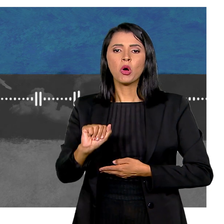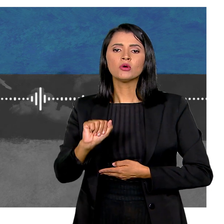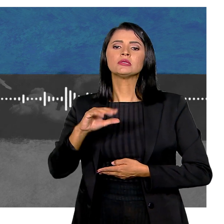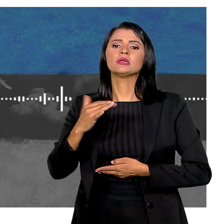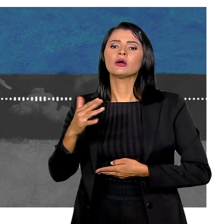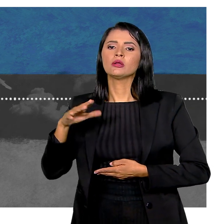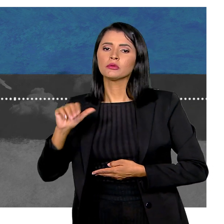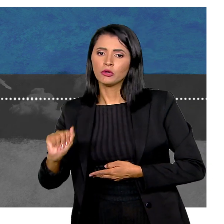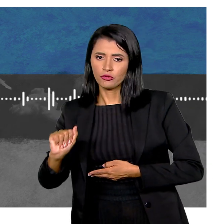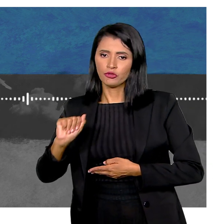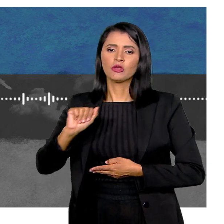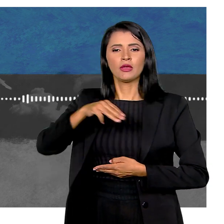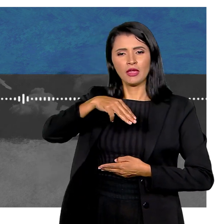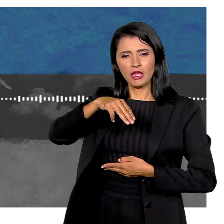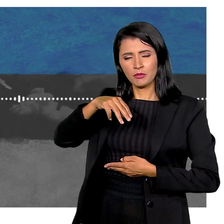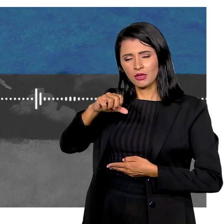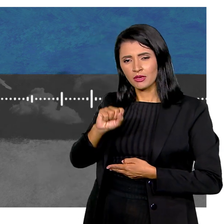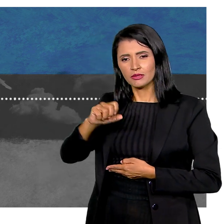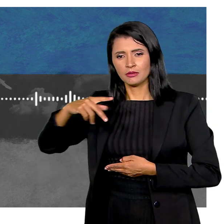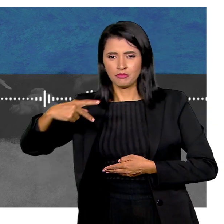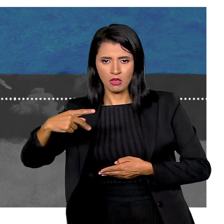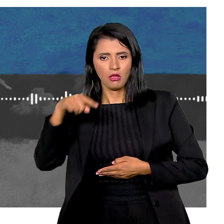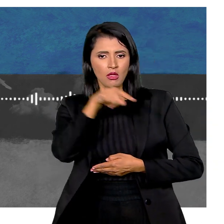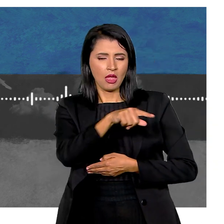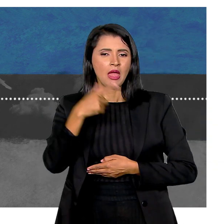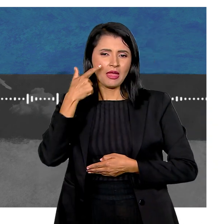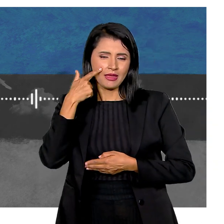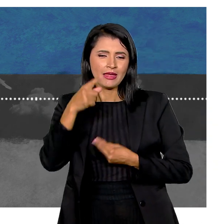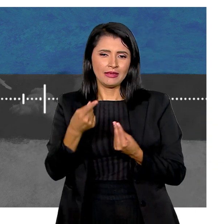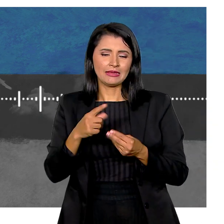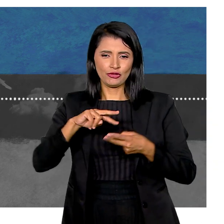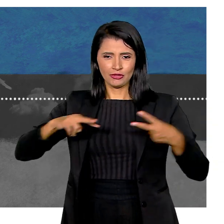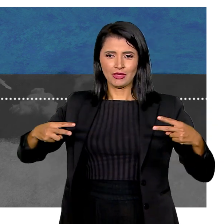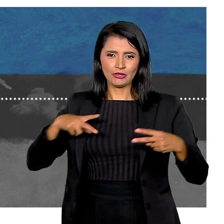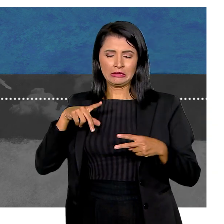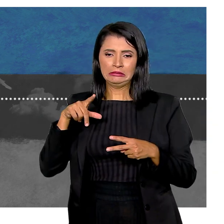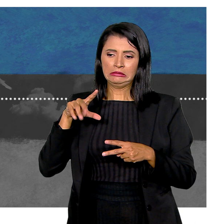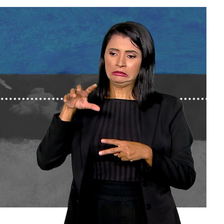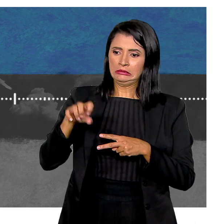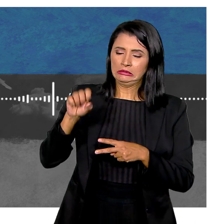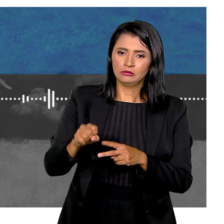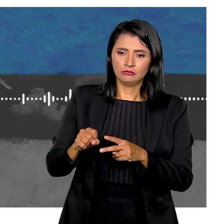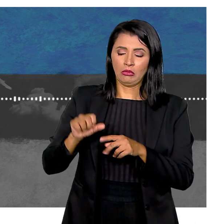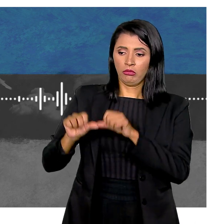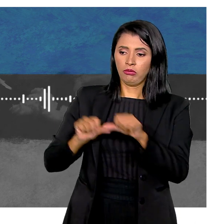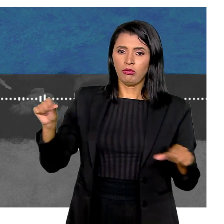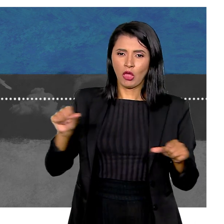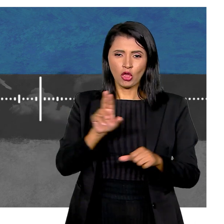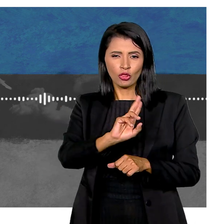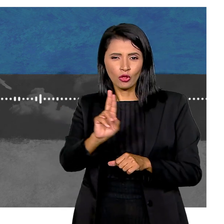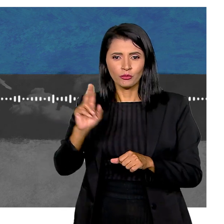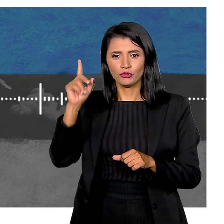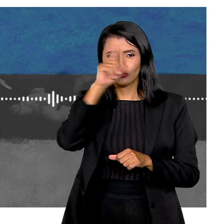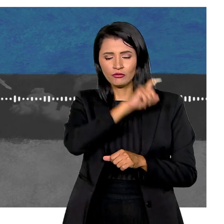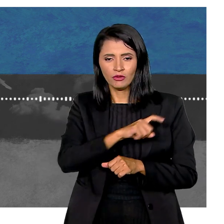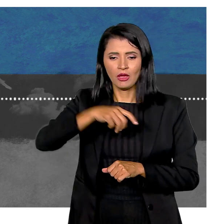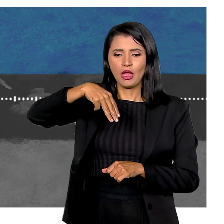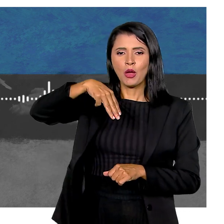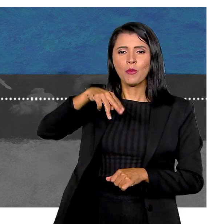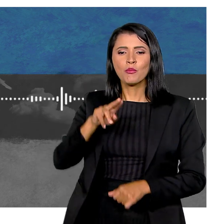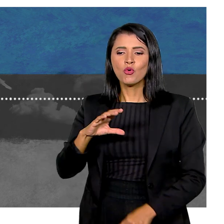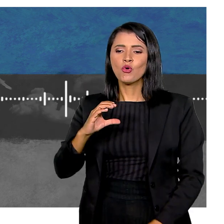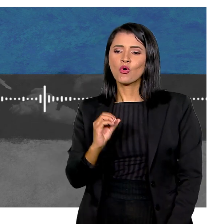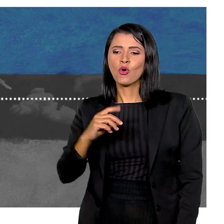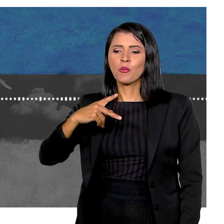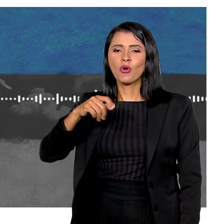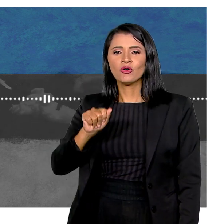mucopolisacaridose Doença de condição genética Que afeta a produção de enzimas Vamos aos nomes difíceis da temporada